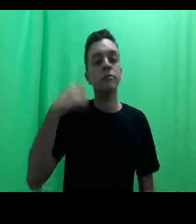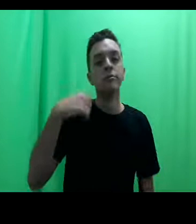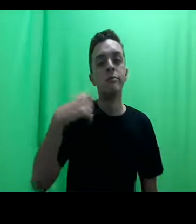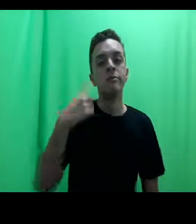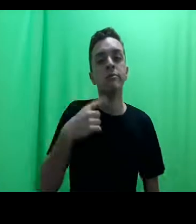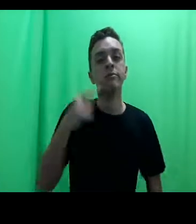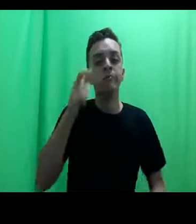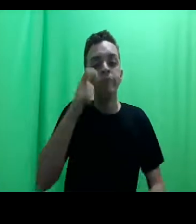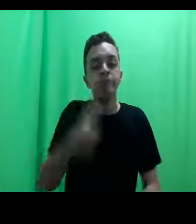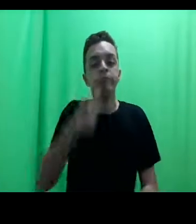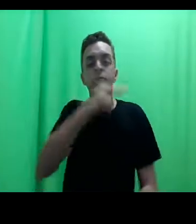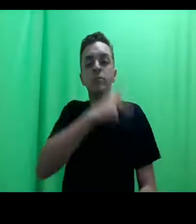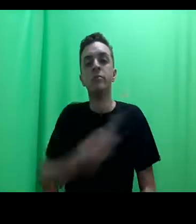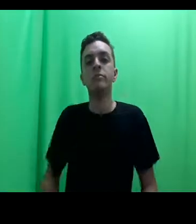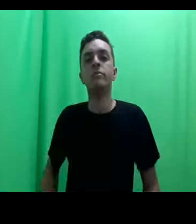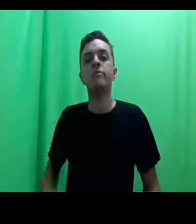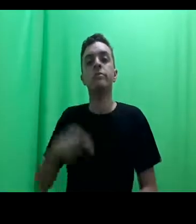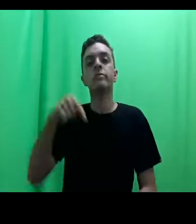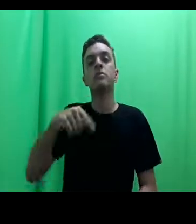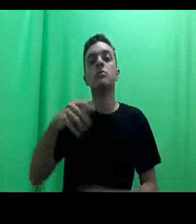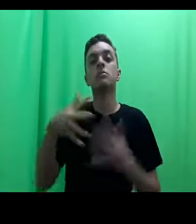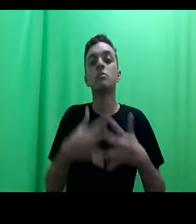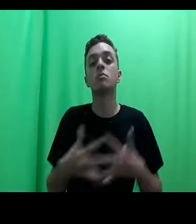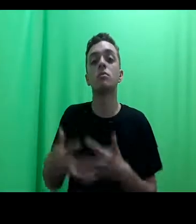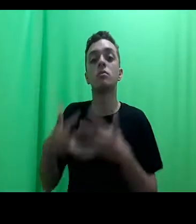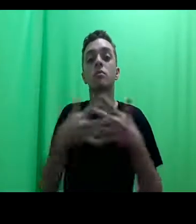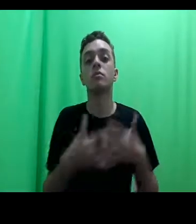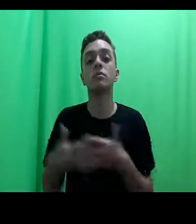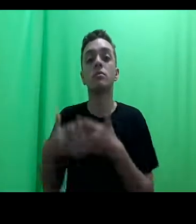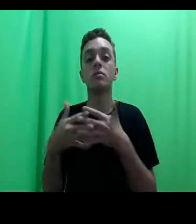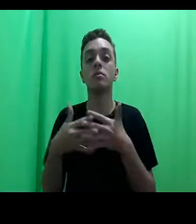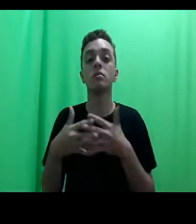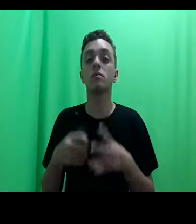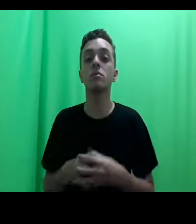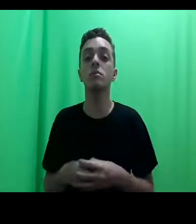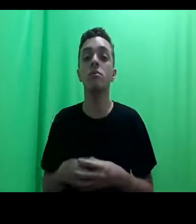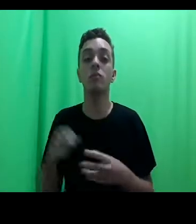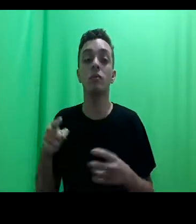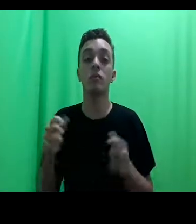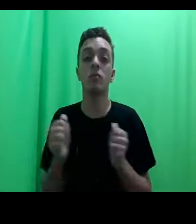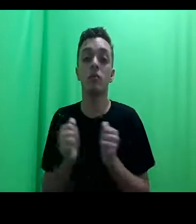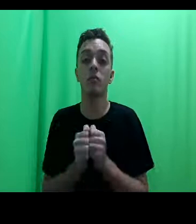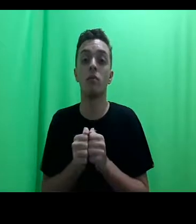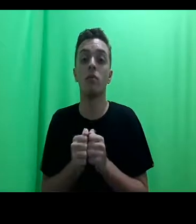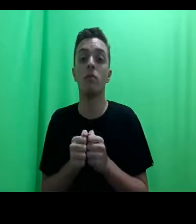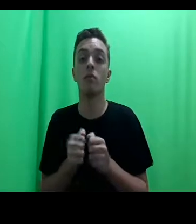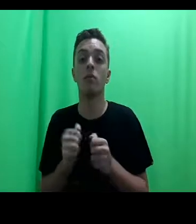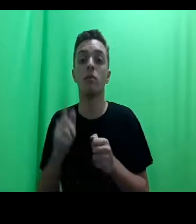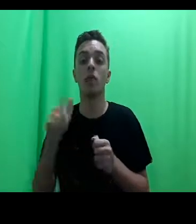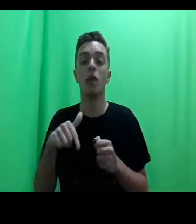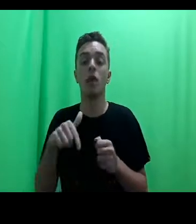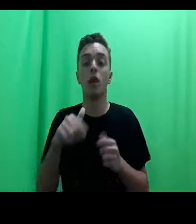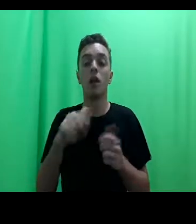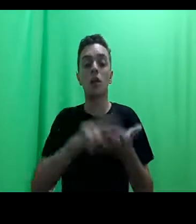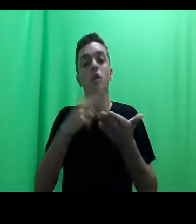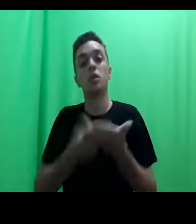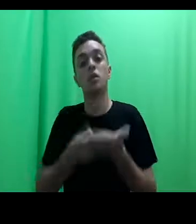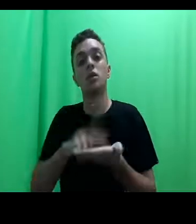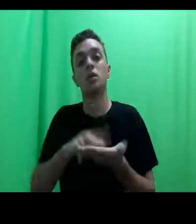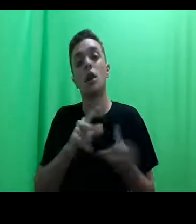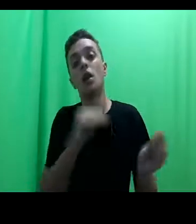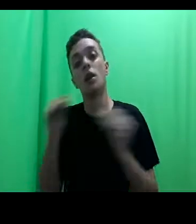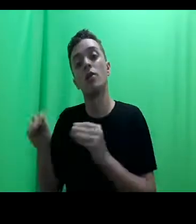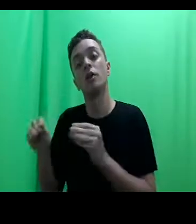-americano. Ou seja, esse modelo americano é traduzido, é levado para o Brasil, mas